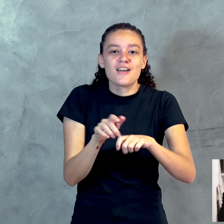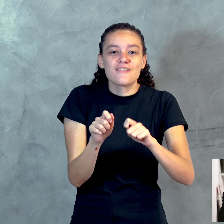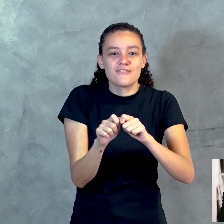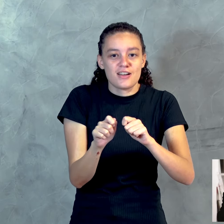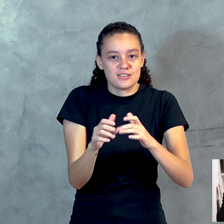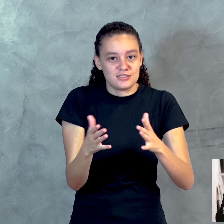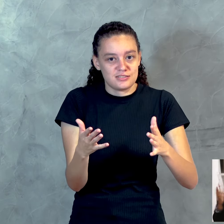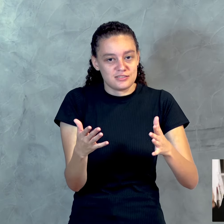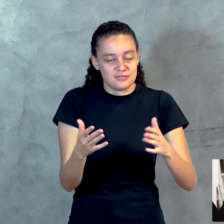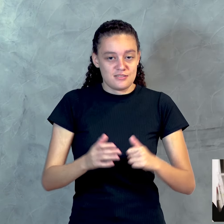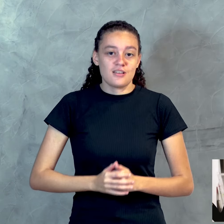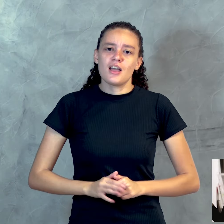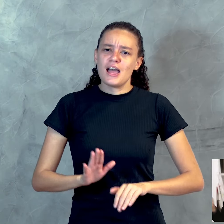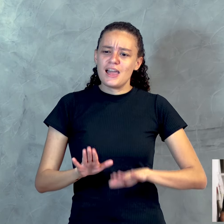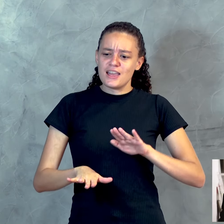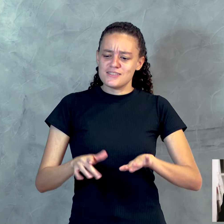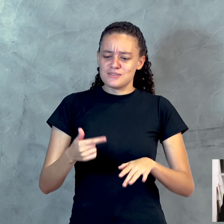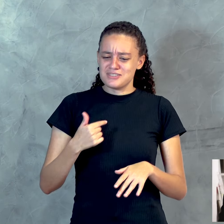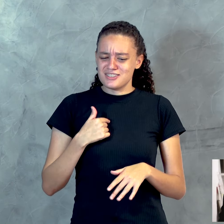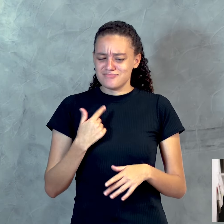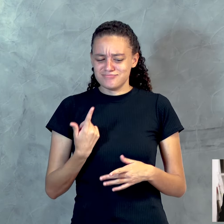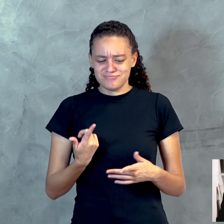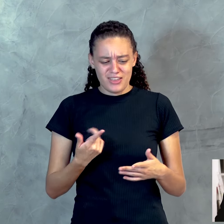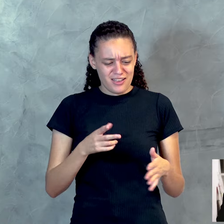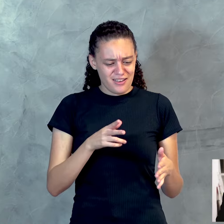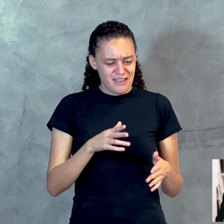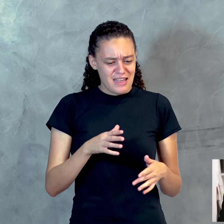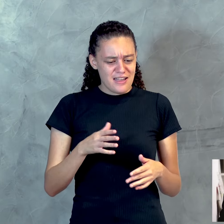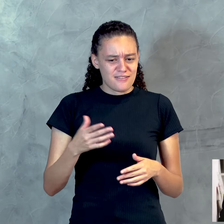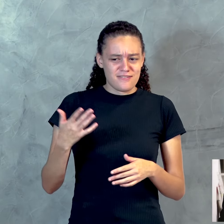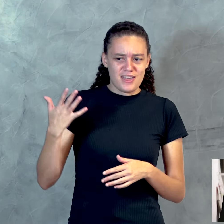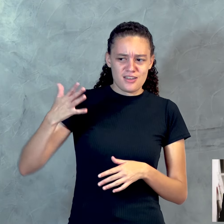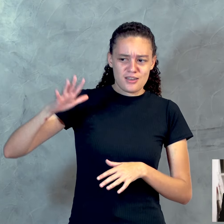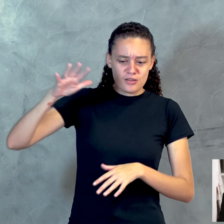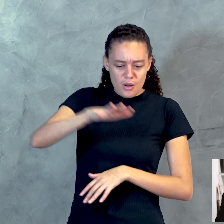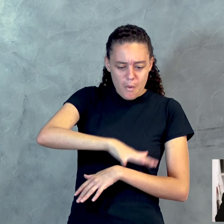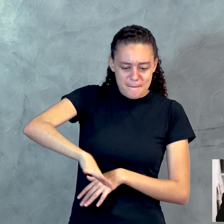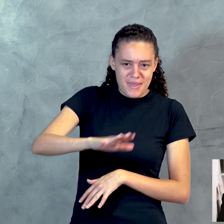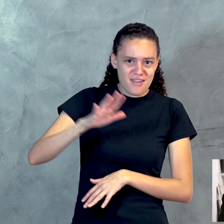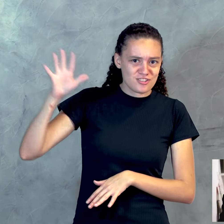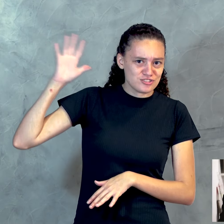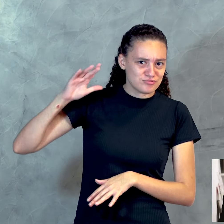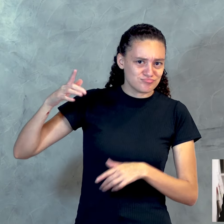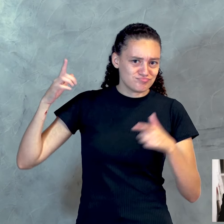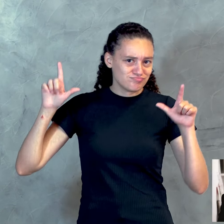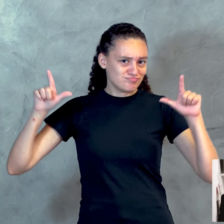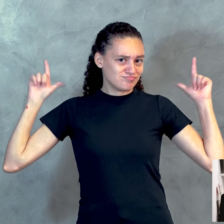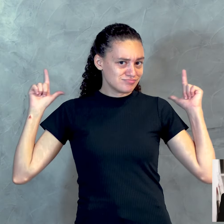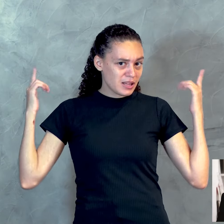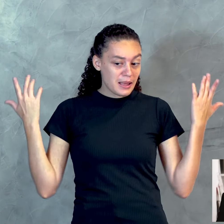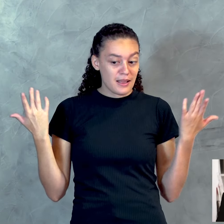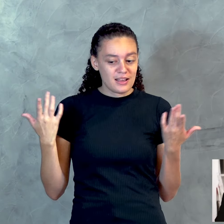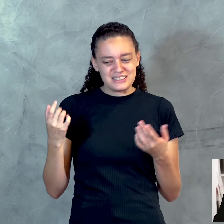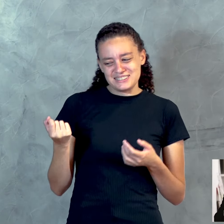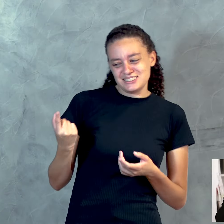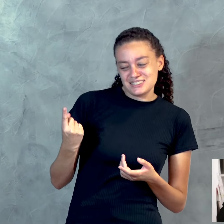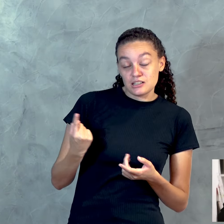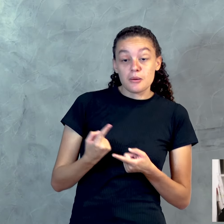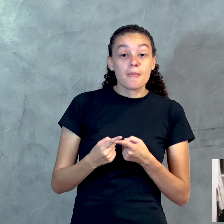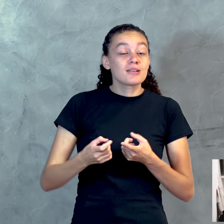quero, você quem sabe esteja até estranhando o nosso cenário aqui, mas é um cenário perfeito para eu te explicar